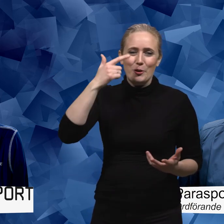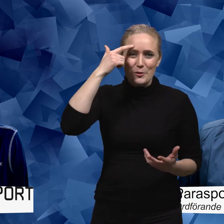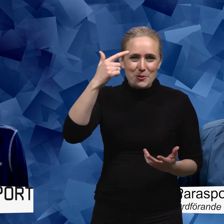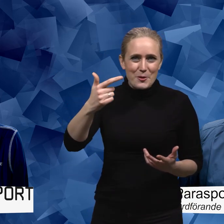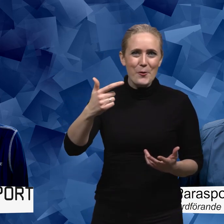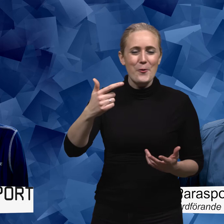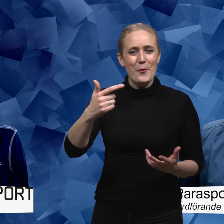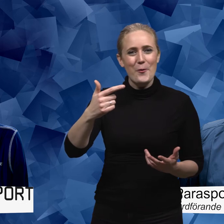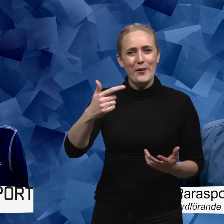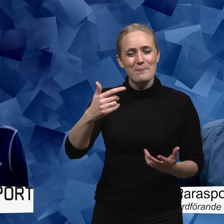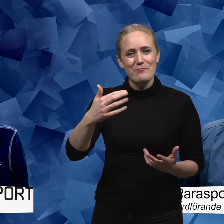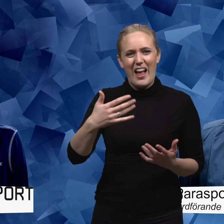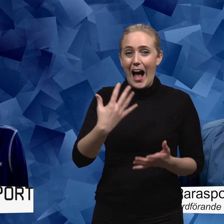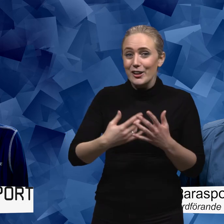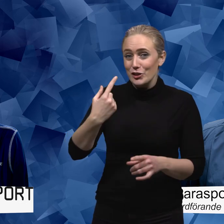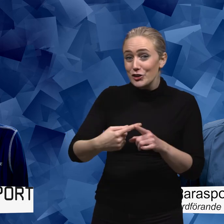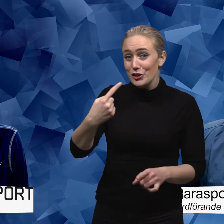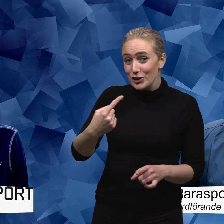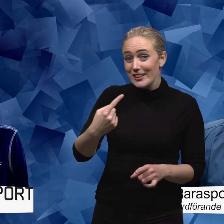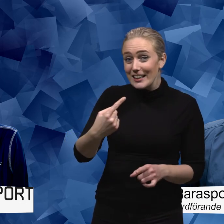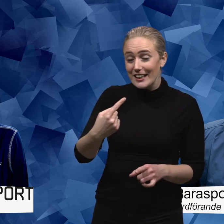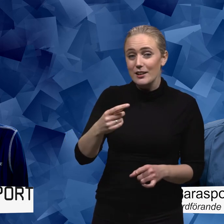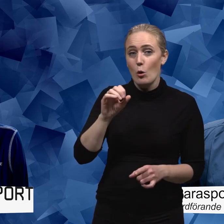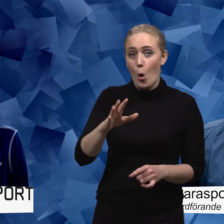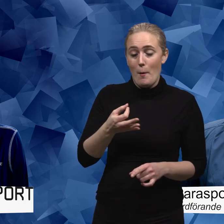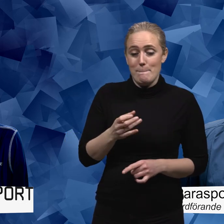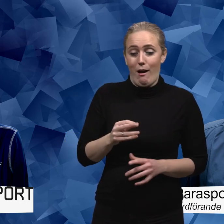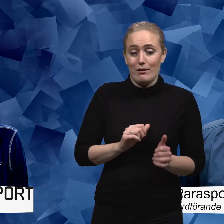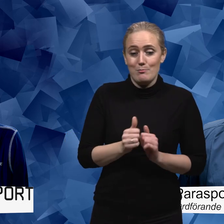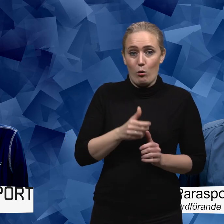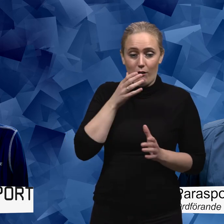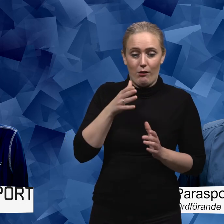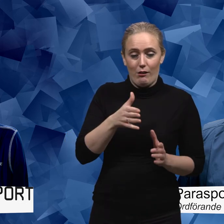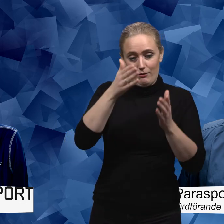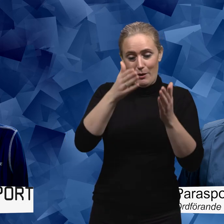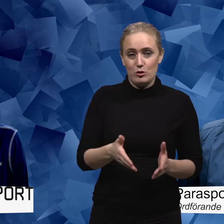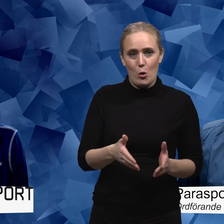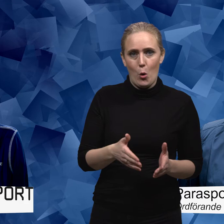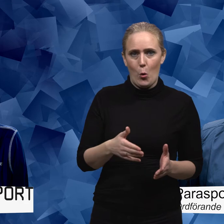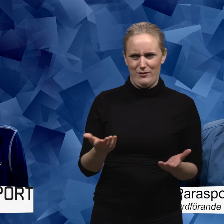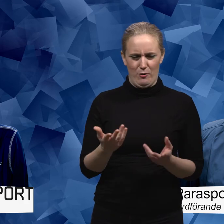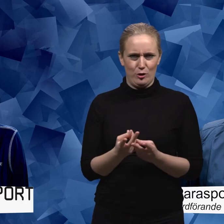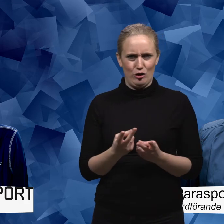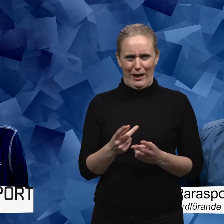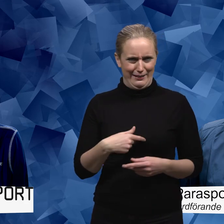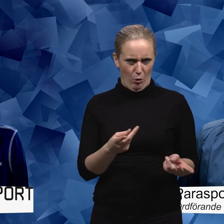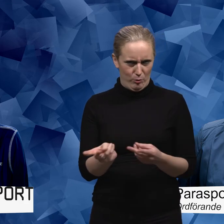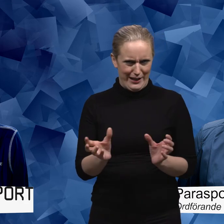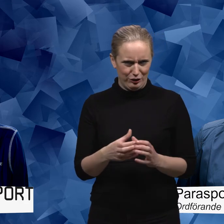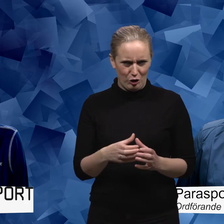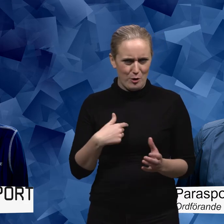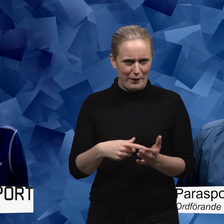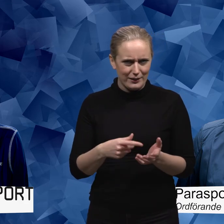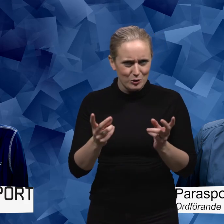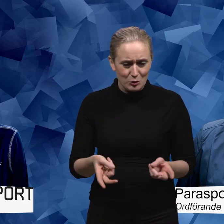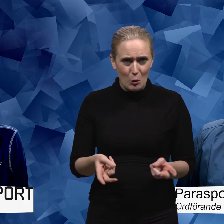är så. Det är väldigt tydligt om man är en parasportare. Vad det nu är. är ju inte